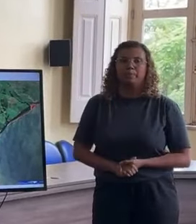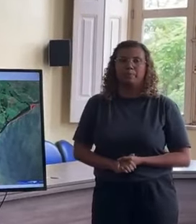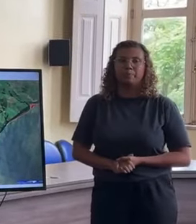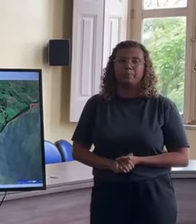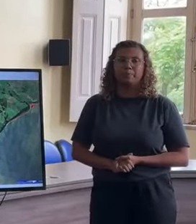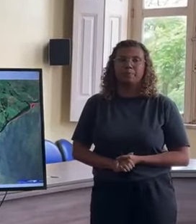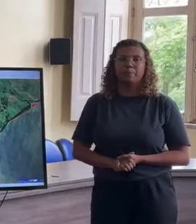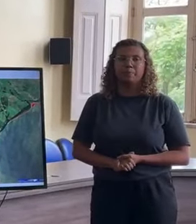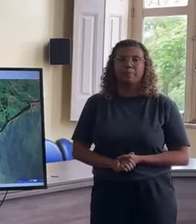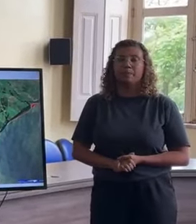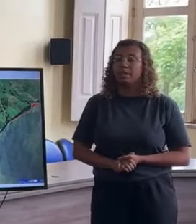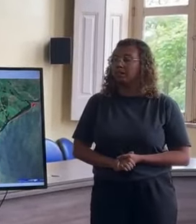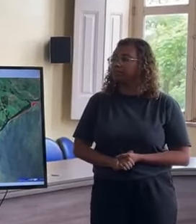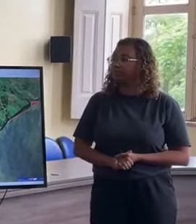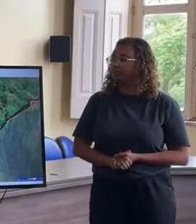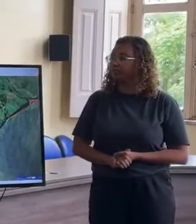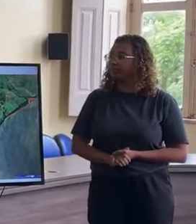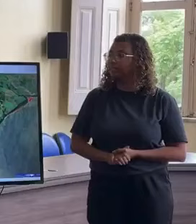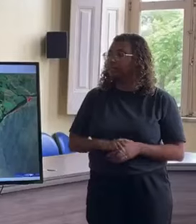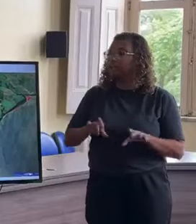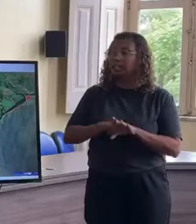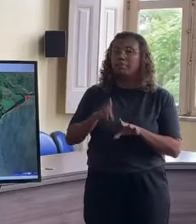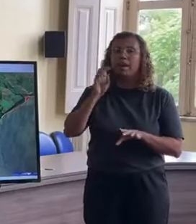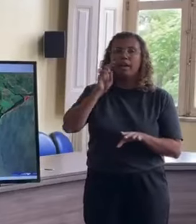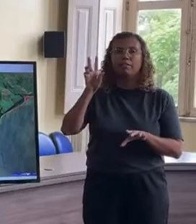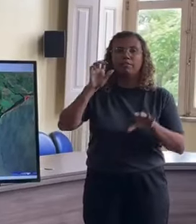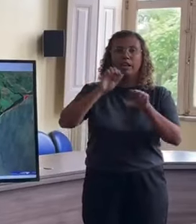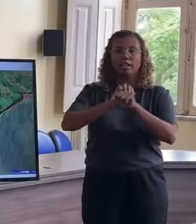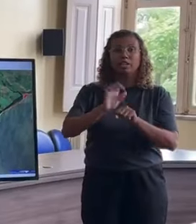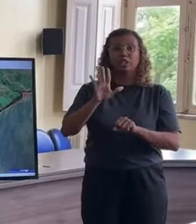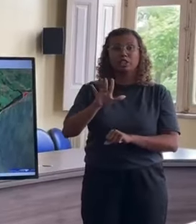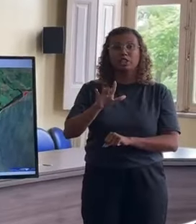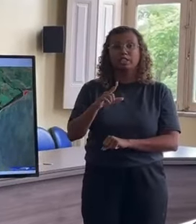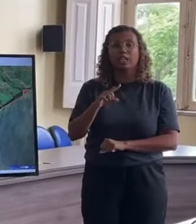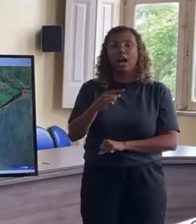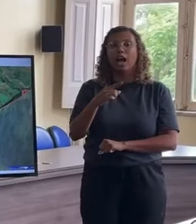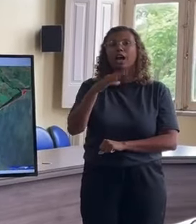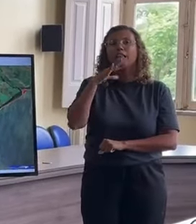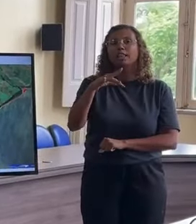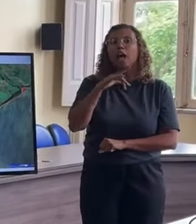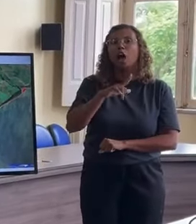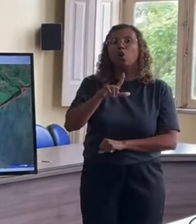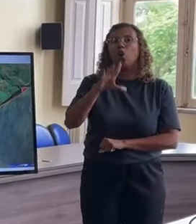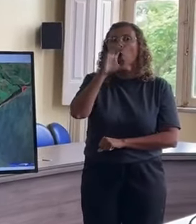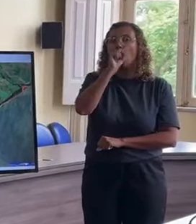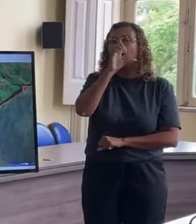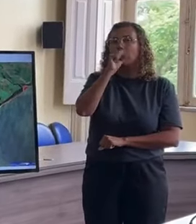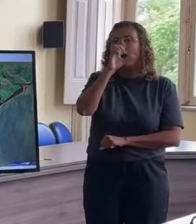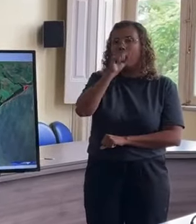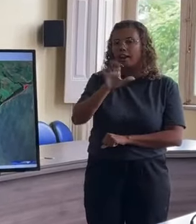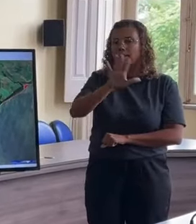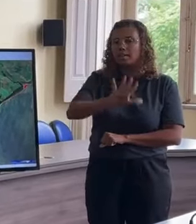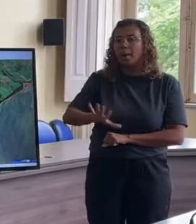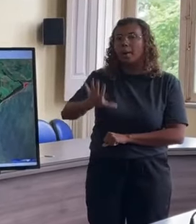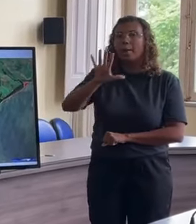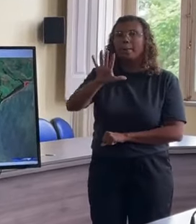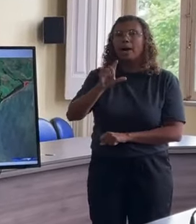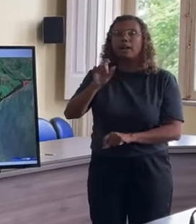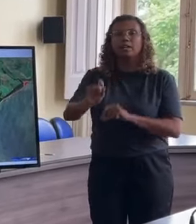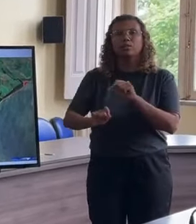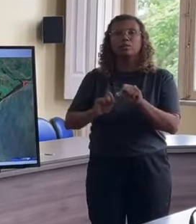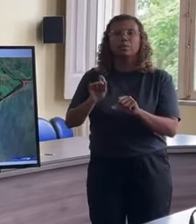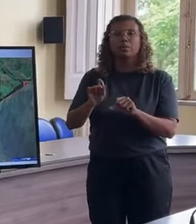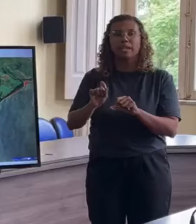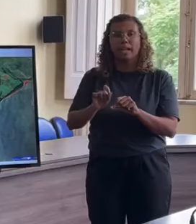Vocês veem aqui um local mais claro, laranja, que é, na verdade, a parte da